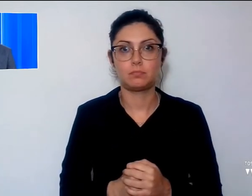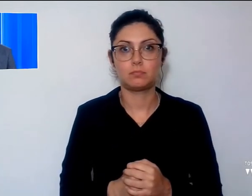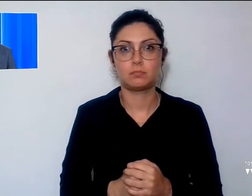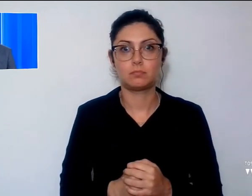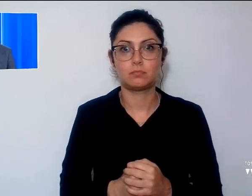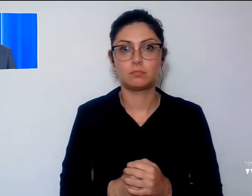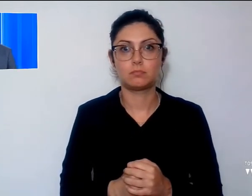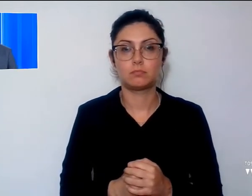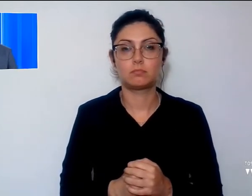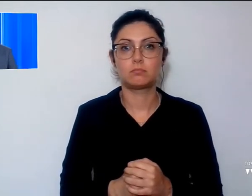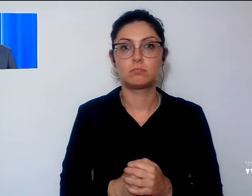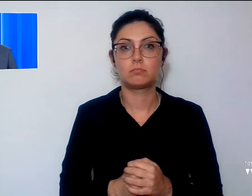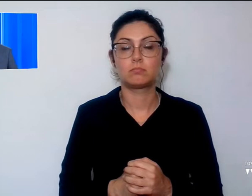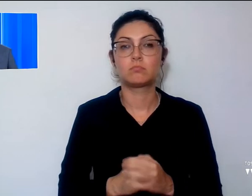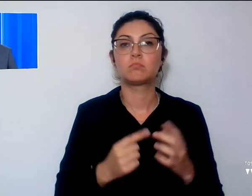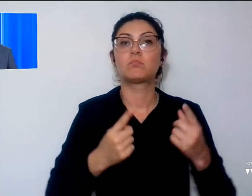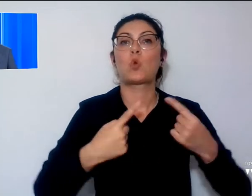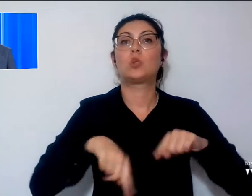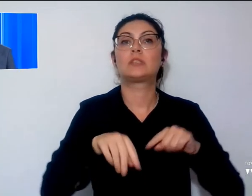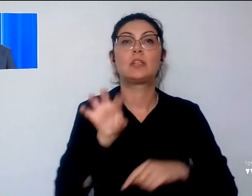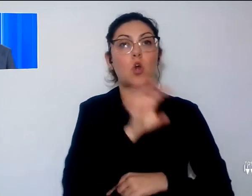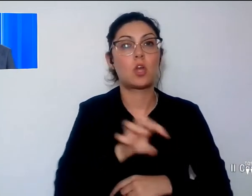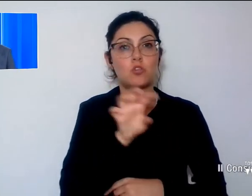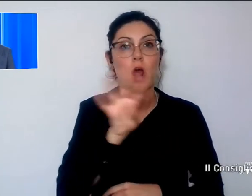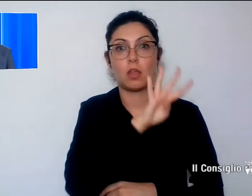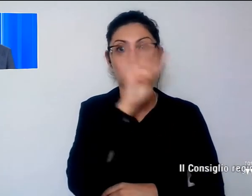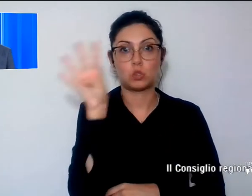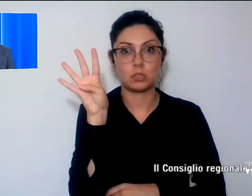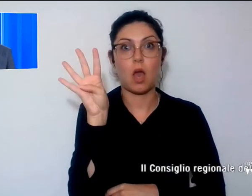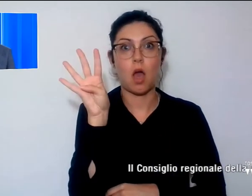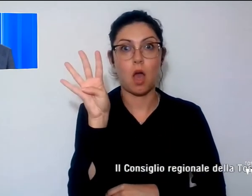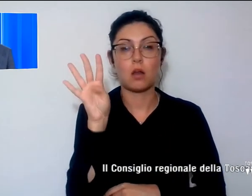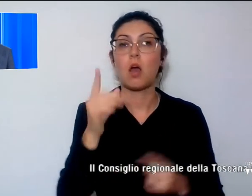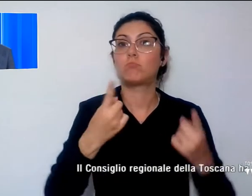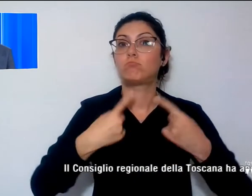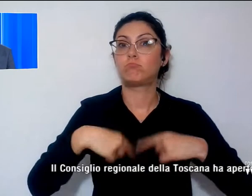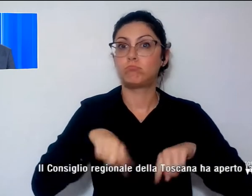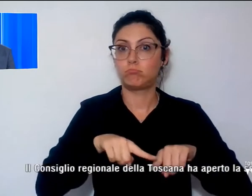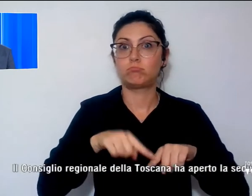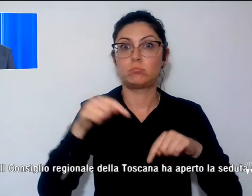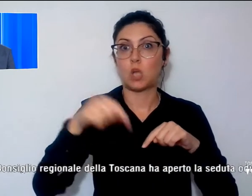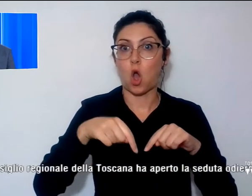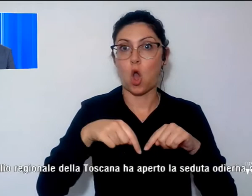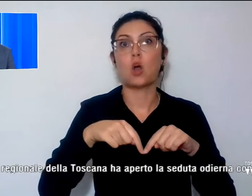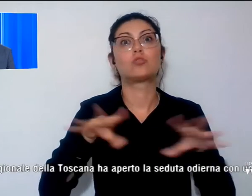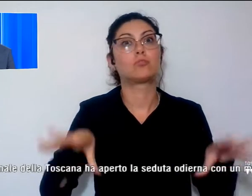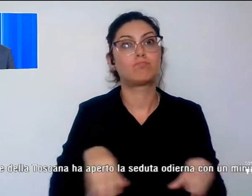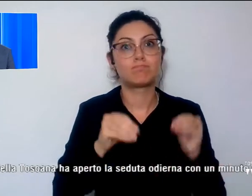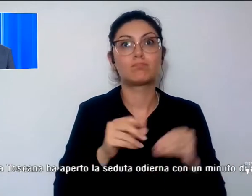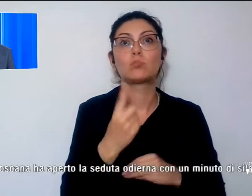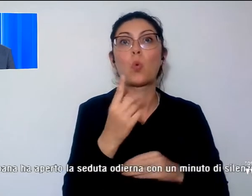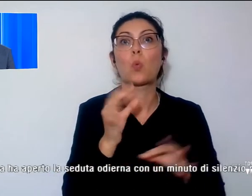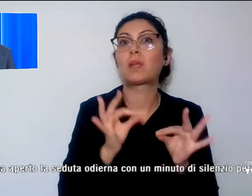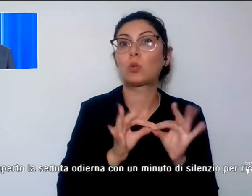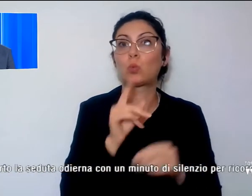Il Consiglio regionale della Toscana ha aperto la seduta odierna con un minuto di silenzio per ricordare le